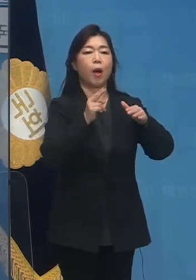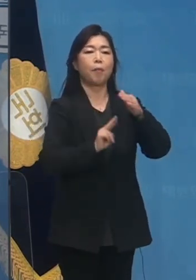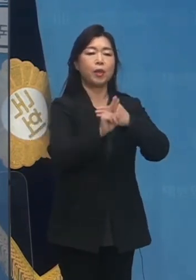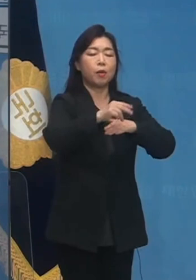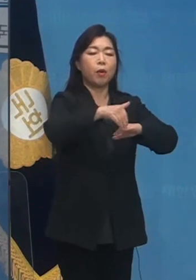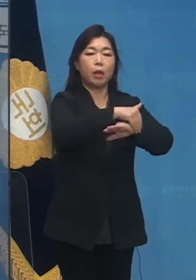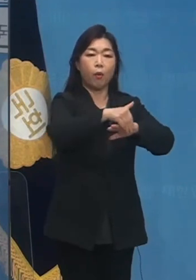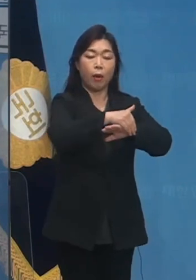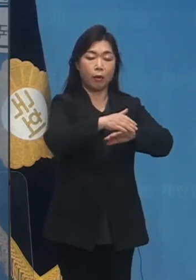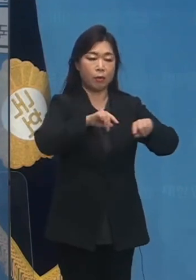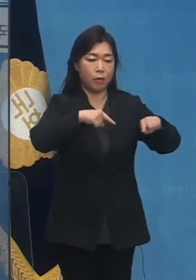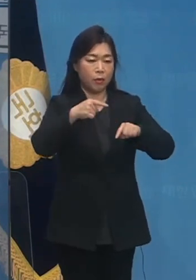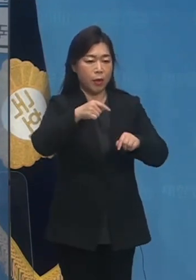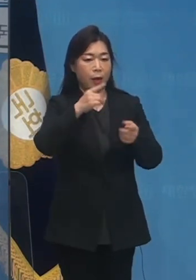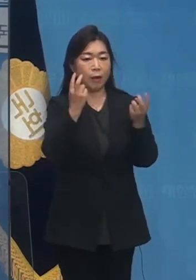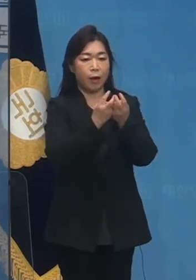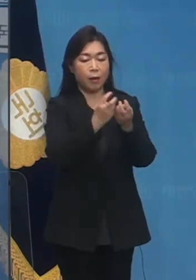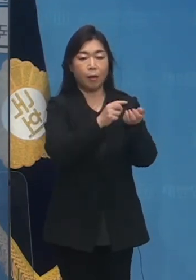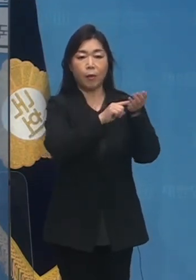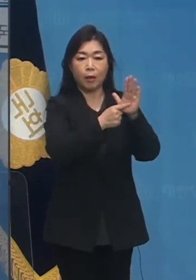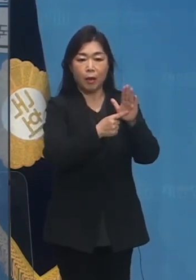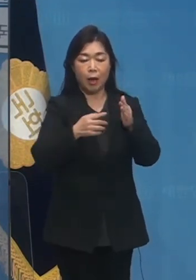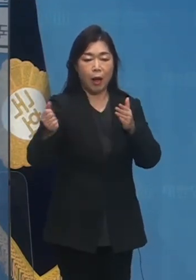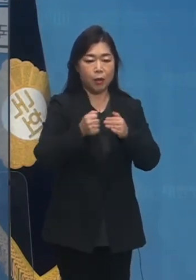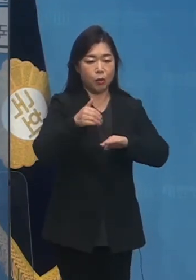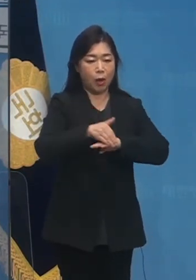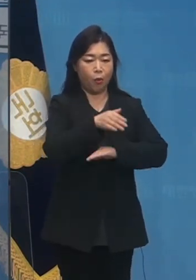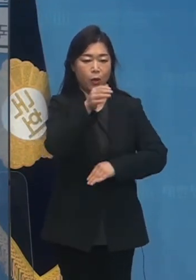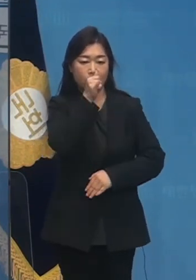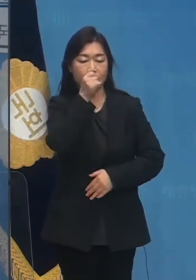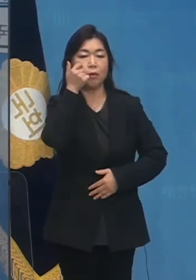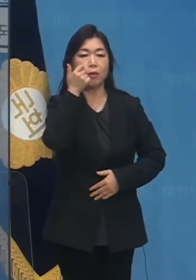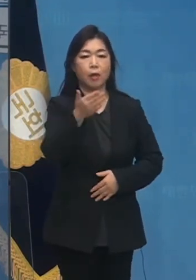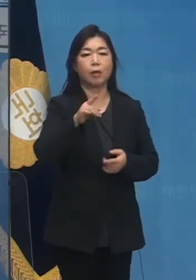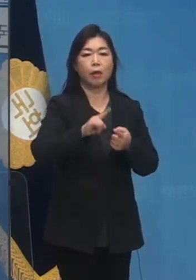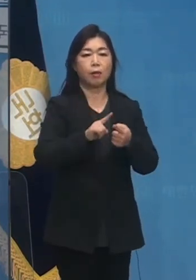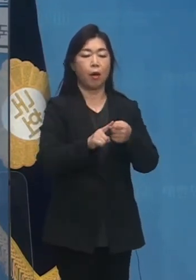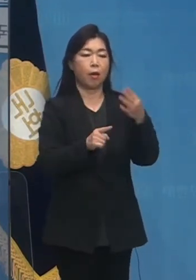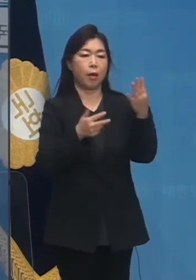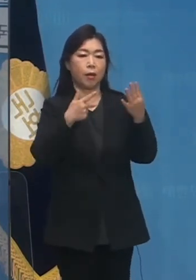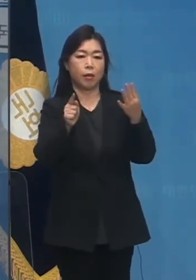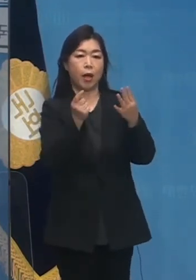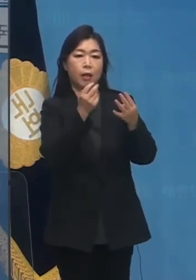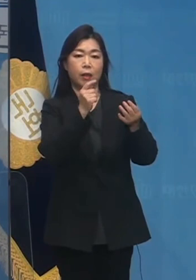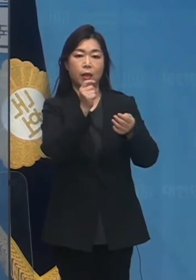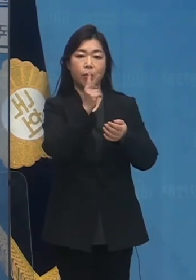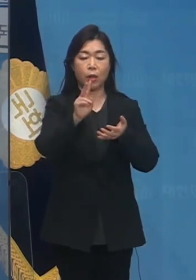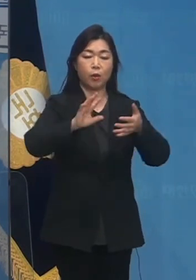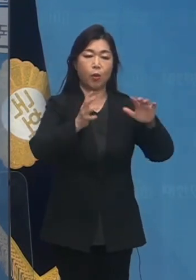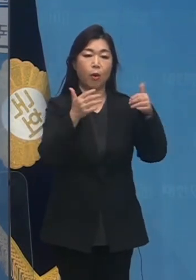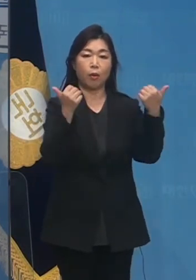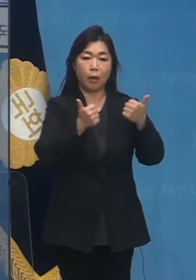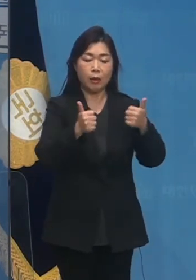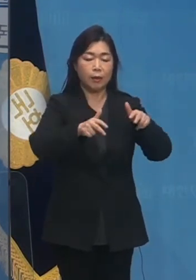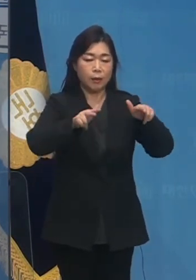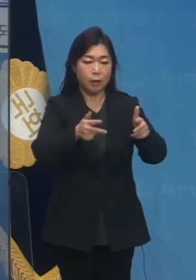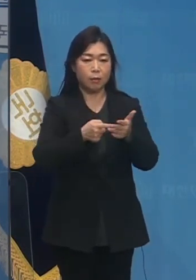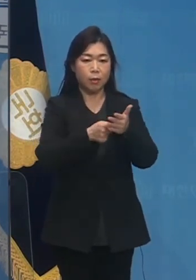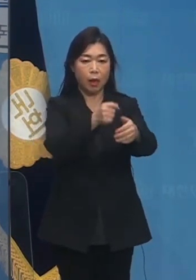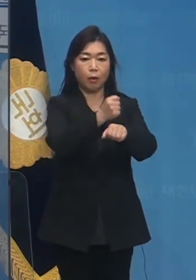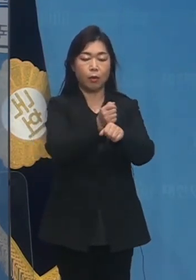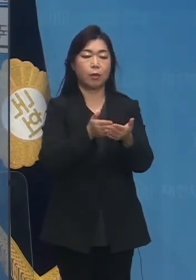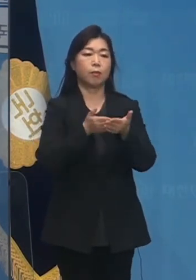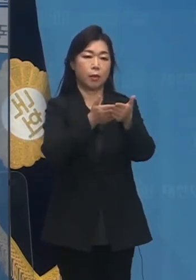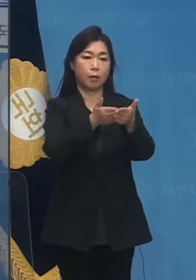전략, 정책 대화를 갖고 있는지를 가리는 사자 TV 토론을 즉시 추진할